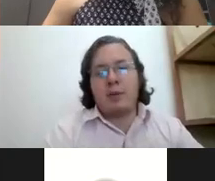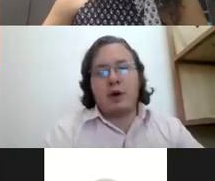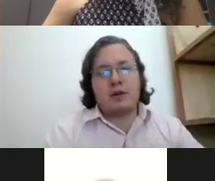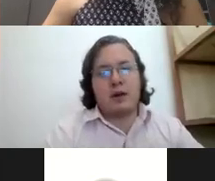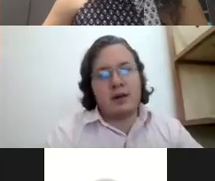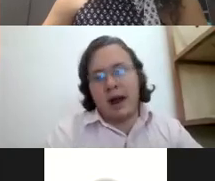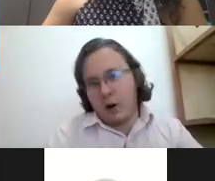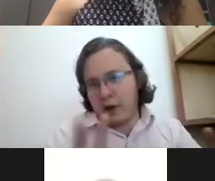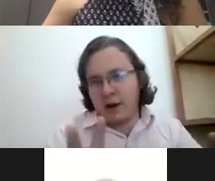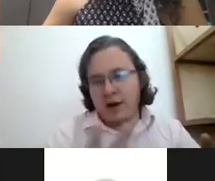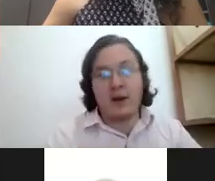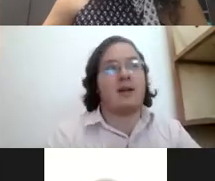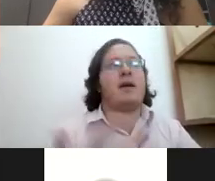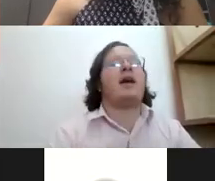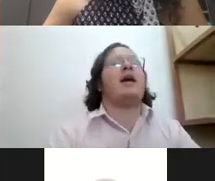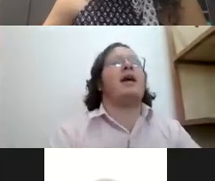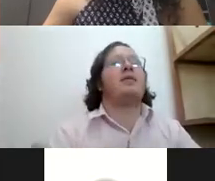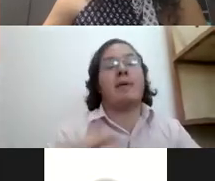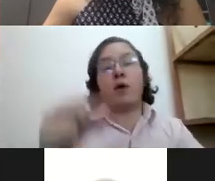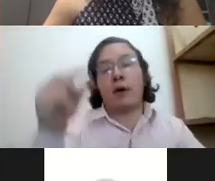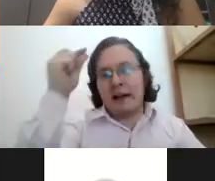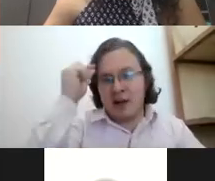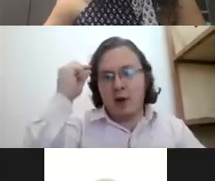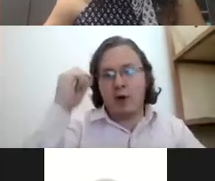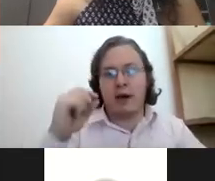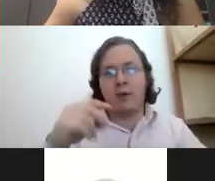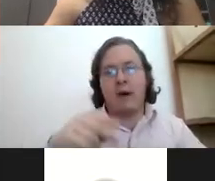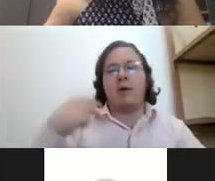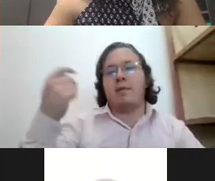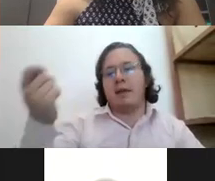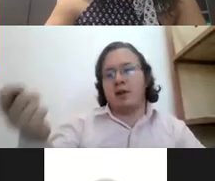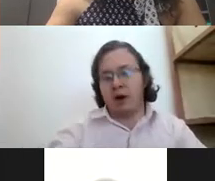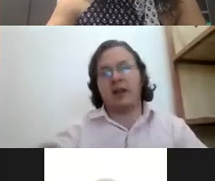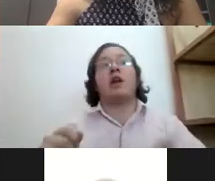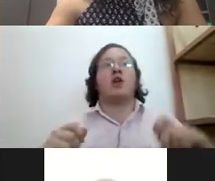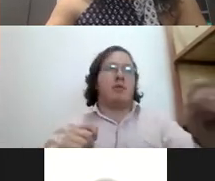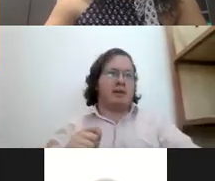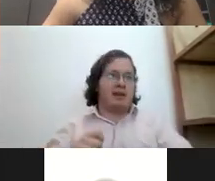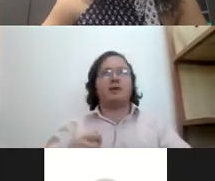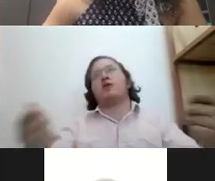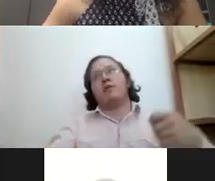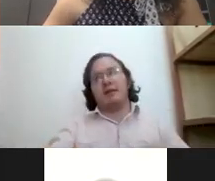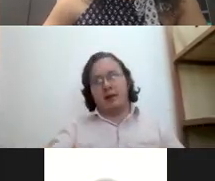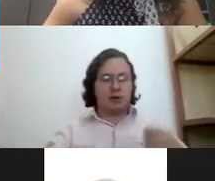pues ya lo, ya sabía que ya iba con el chip yo de que bueno voy a pedir los boletos que no se me pase eso que no se me pase el otro